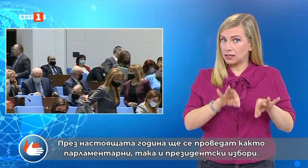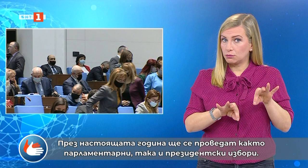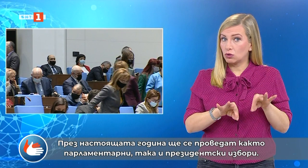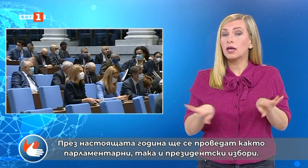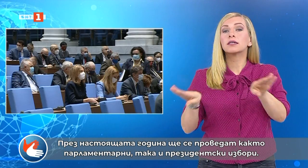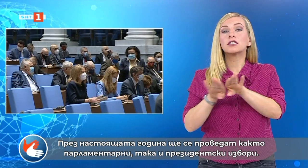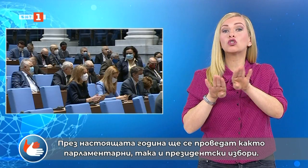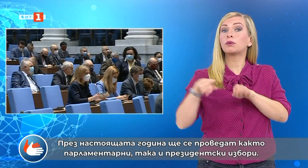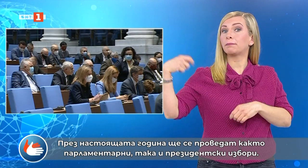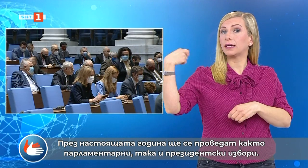президентски избори.